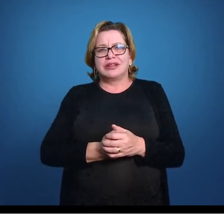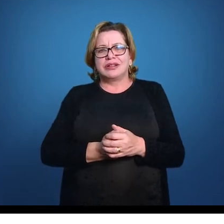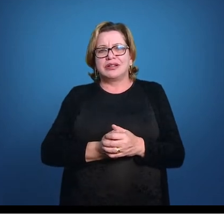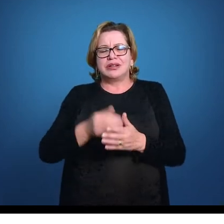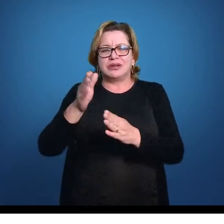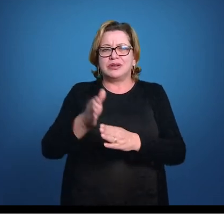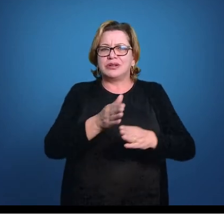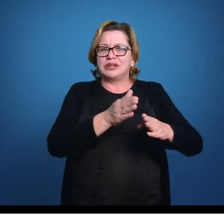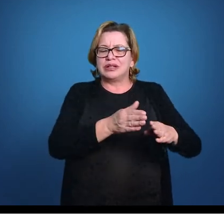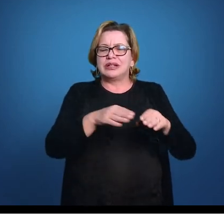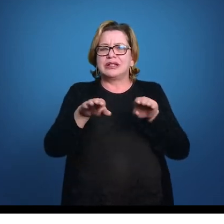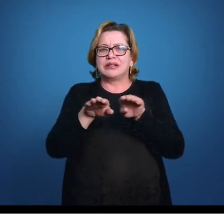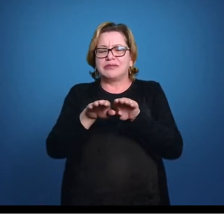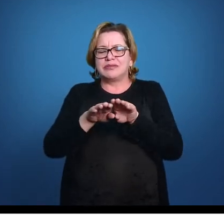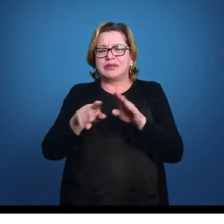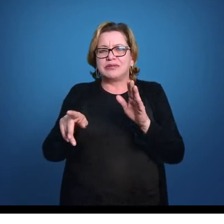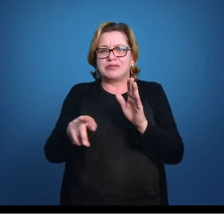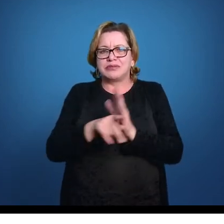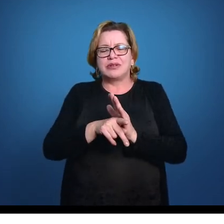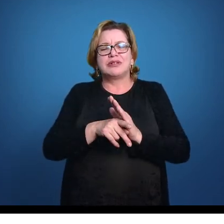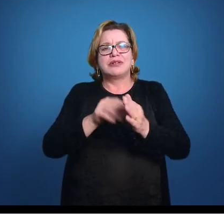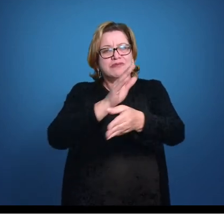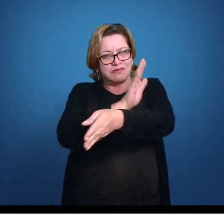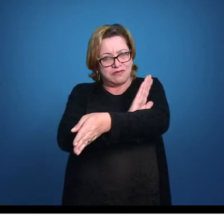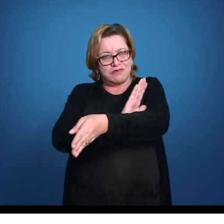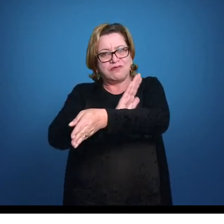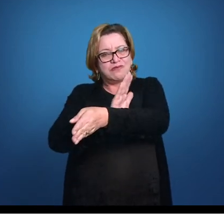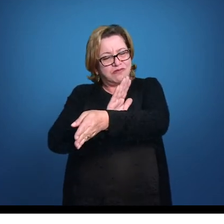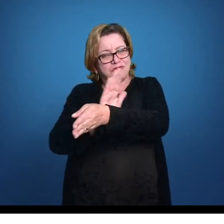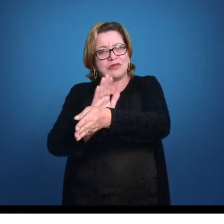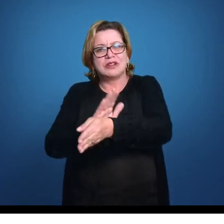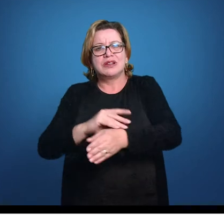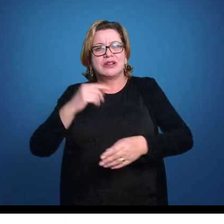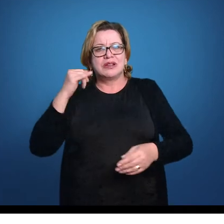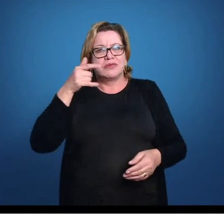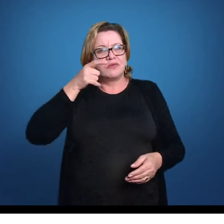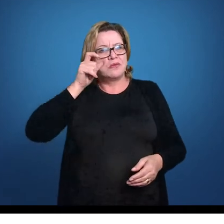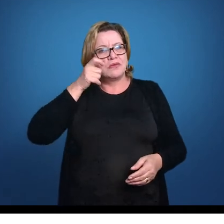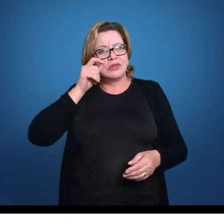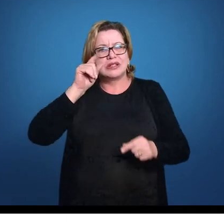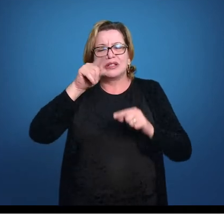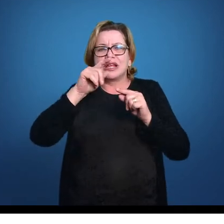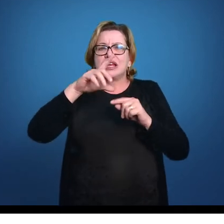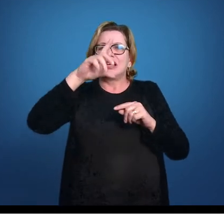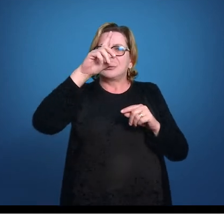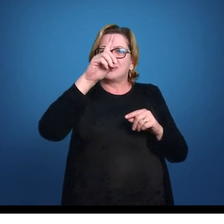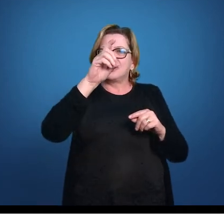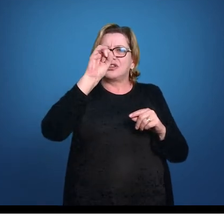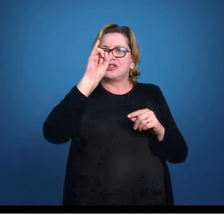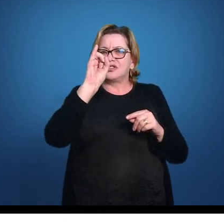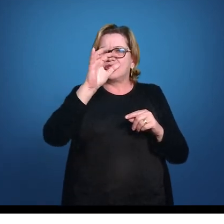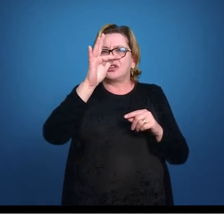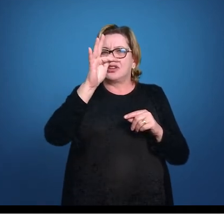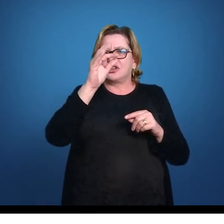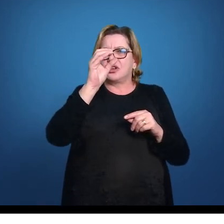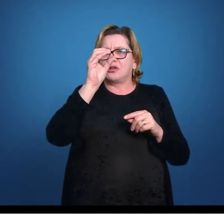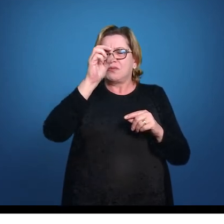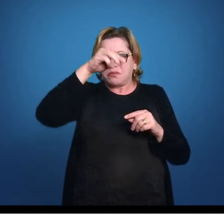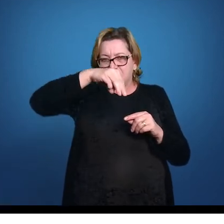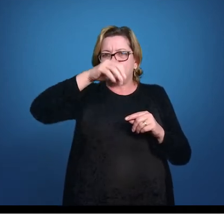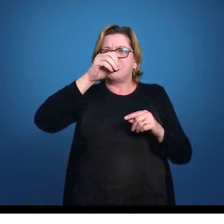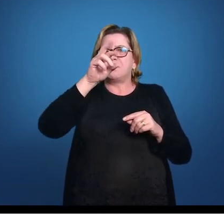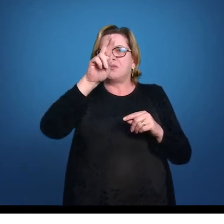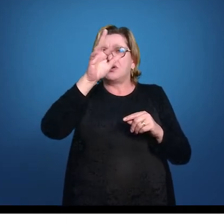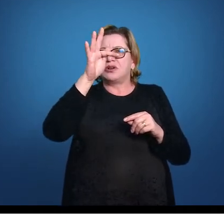Outra coisa sobre os condrictes interessante, que a gente já falou um pouquinho, é que existe dimorfismo sexual, então os machos são diferentes das